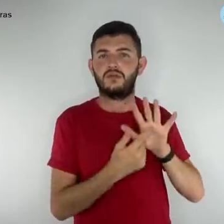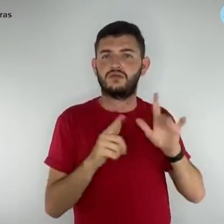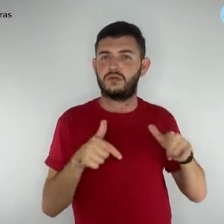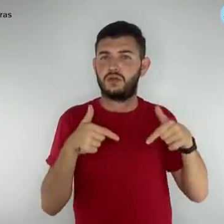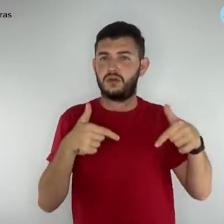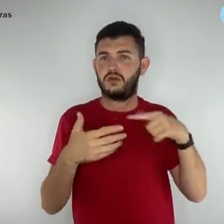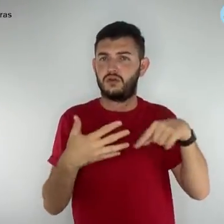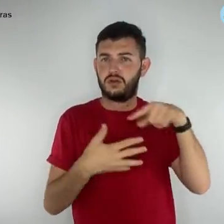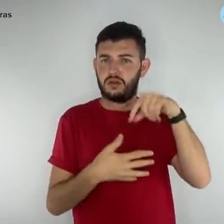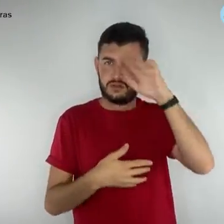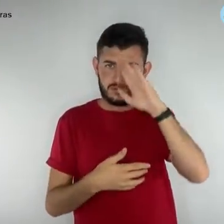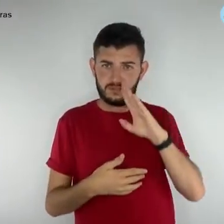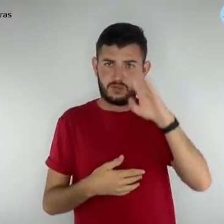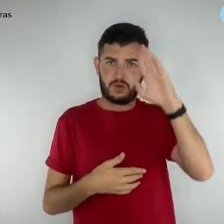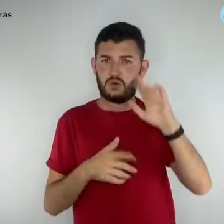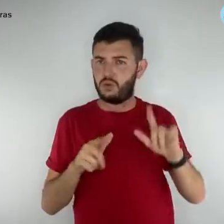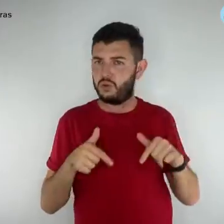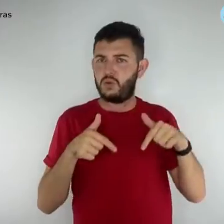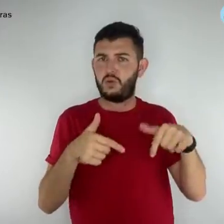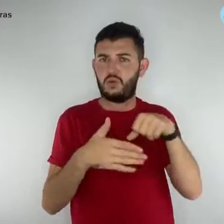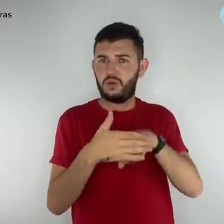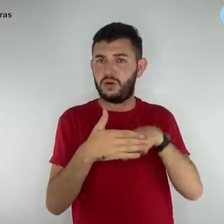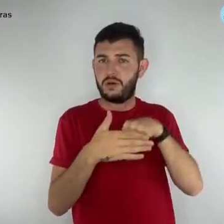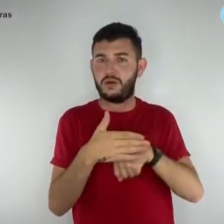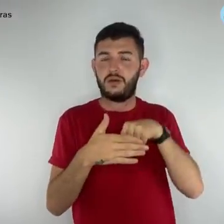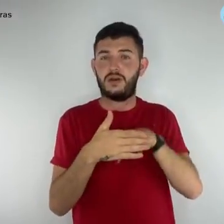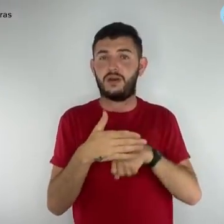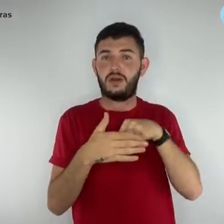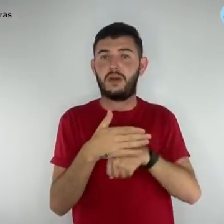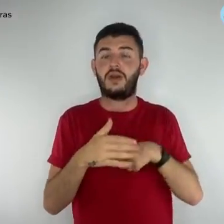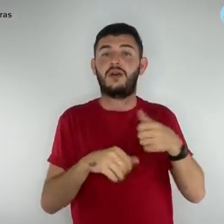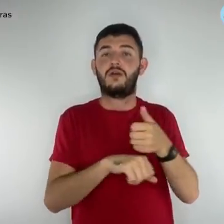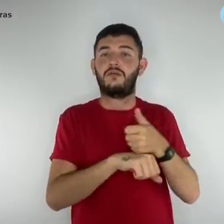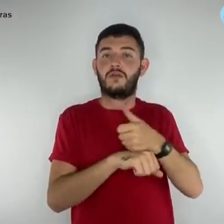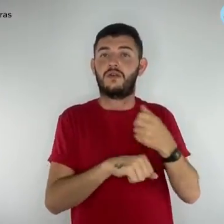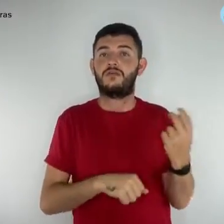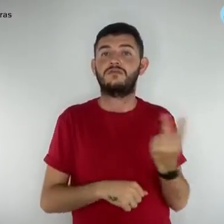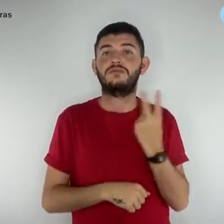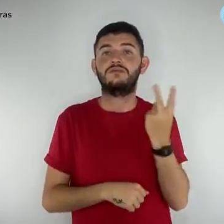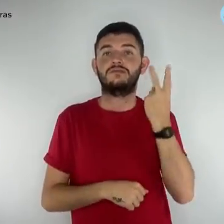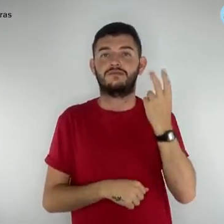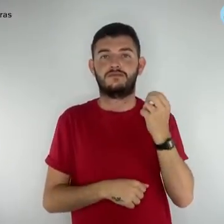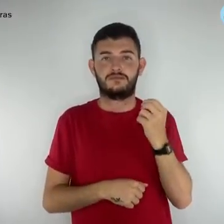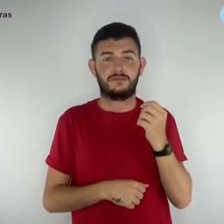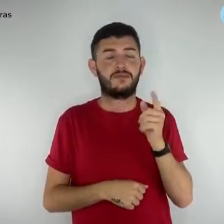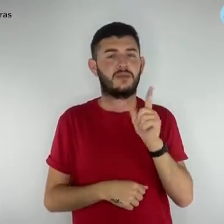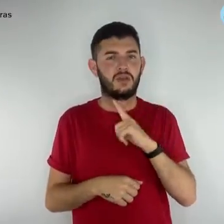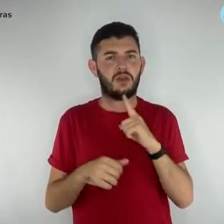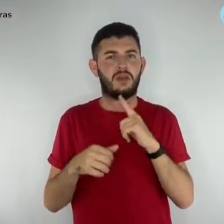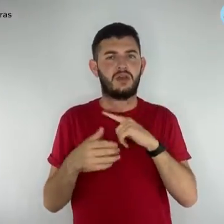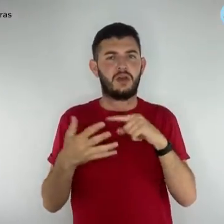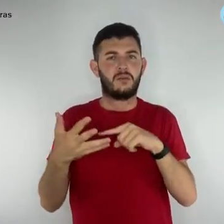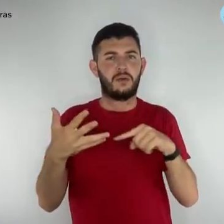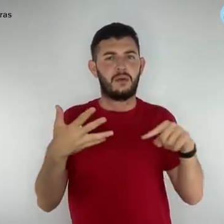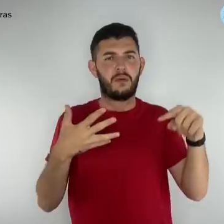prioritária a ser travada pela valorização da carreira. Alguns tópicos centrais foram